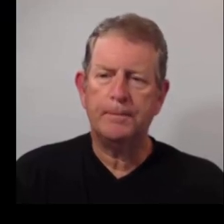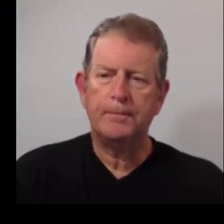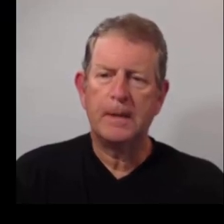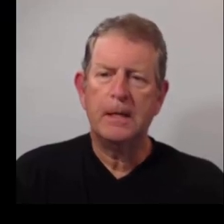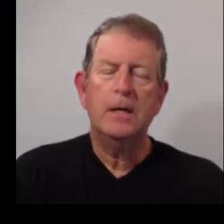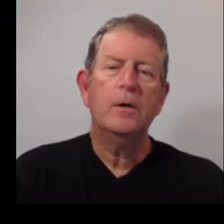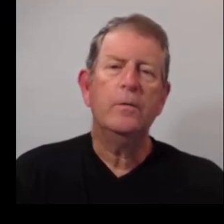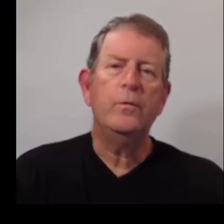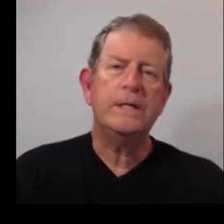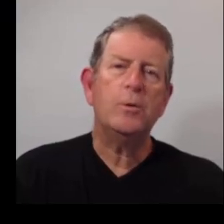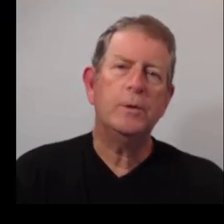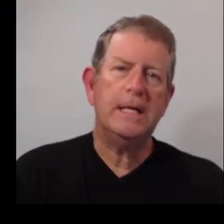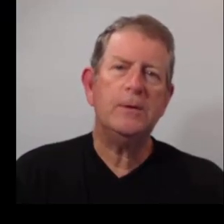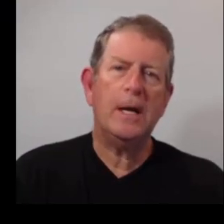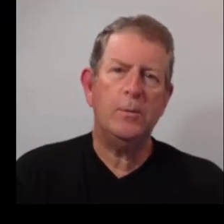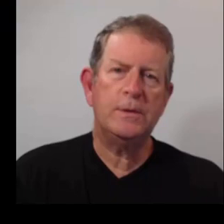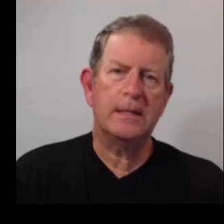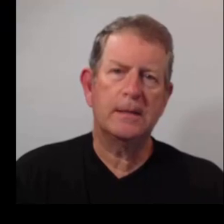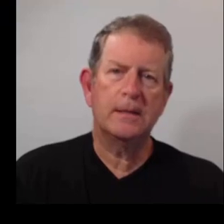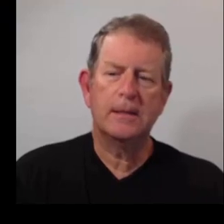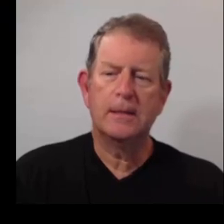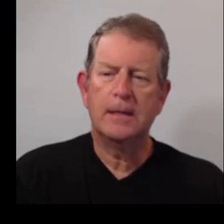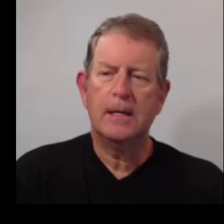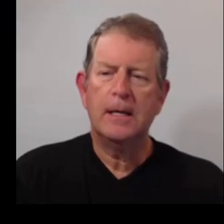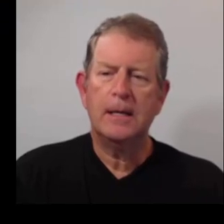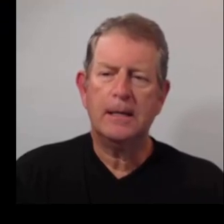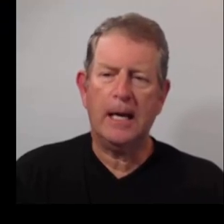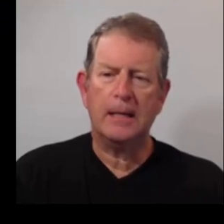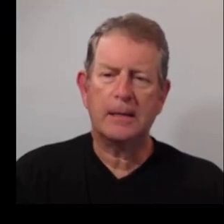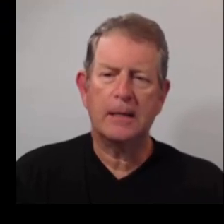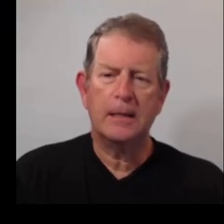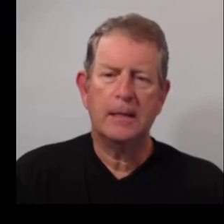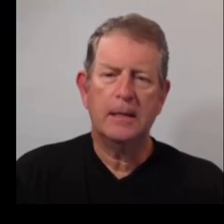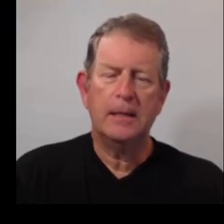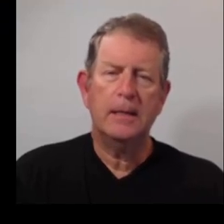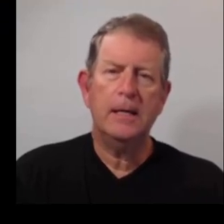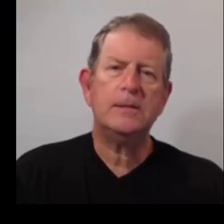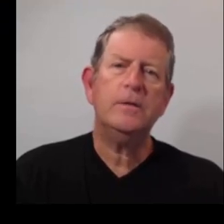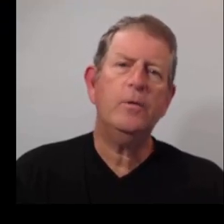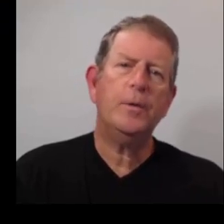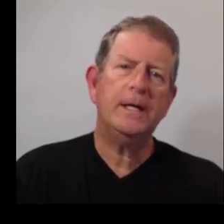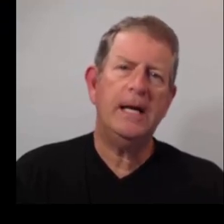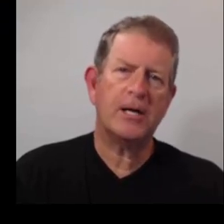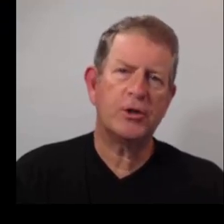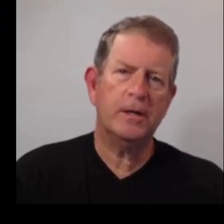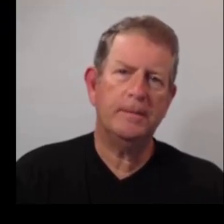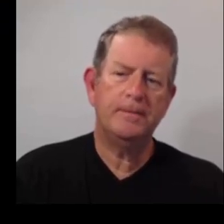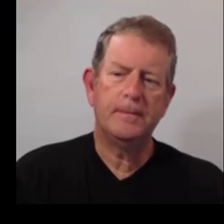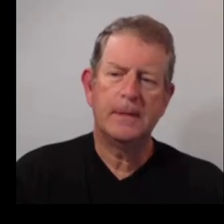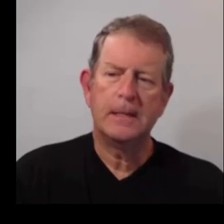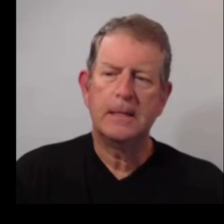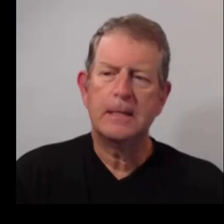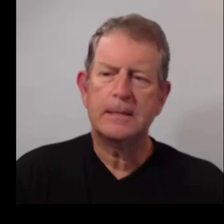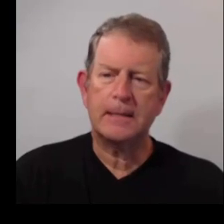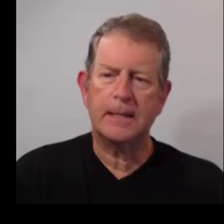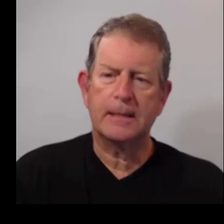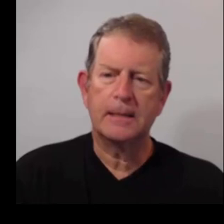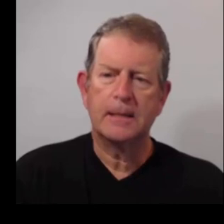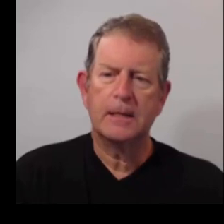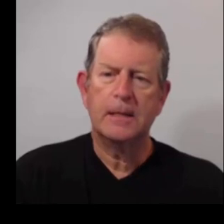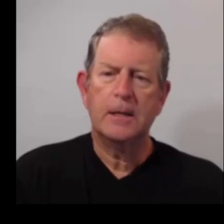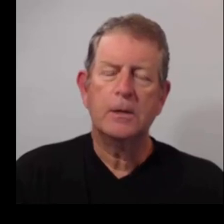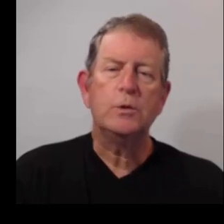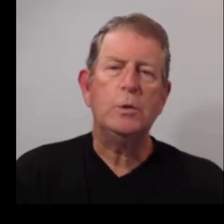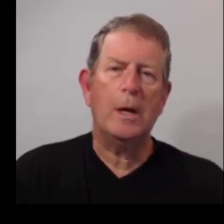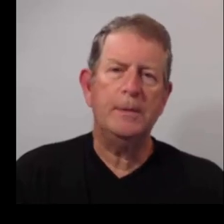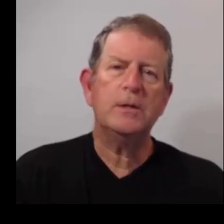3. Vous écoutez de la musique ? 4. Est-ce que vous prenez l'argent ? 5.